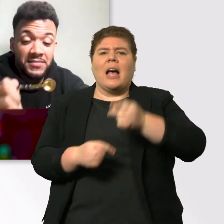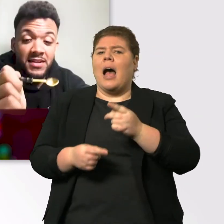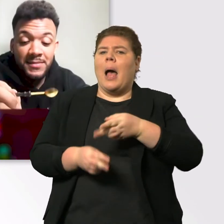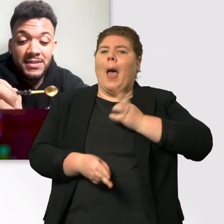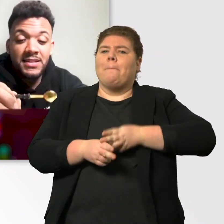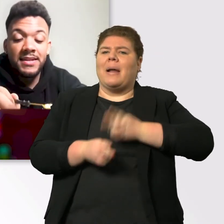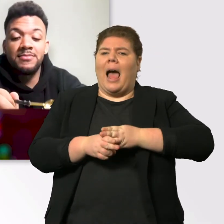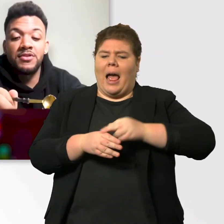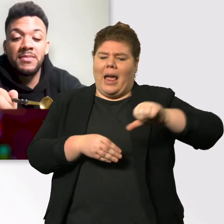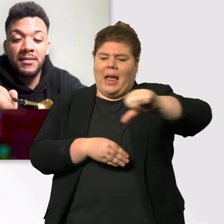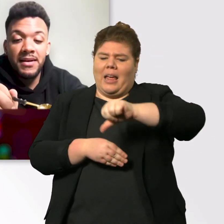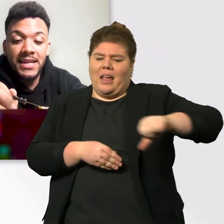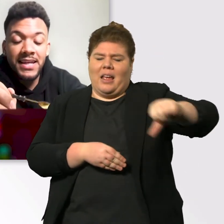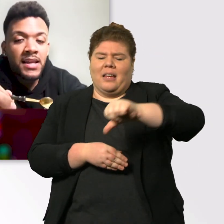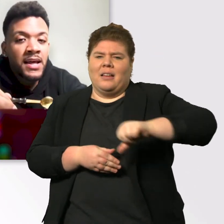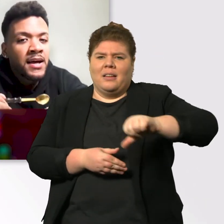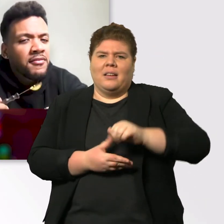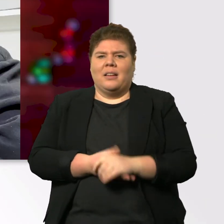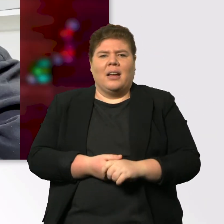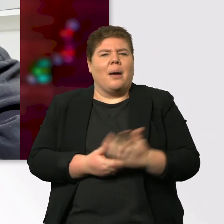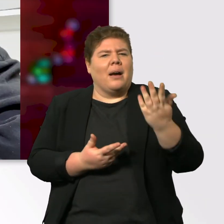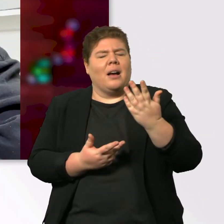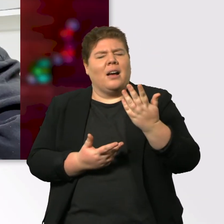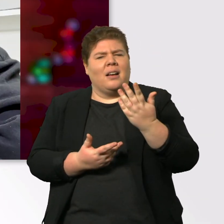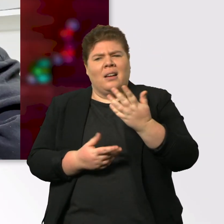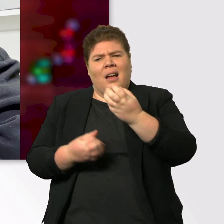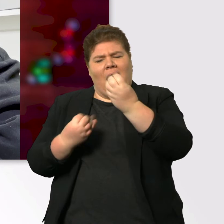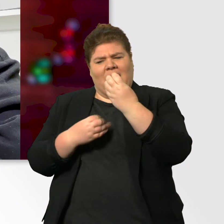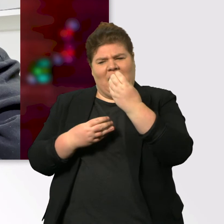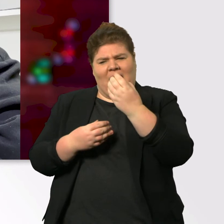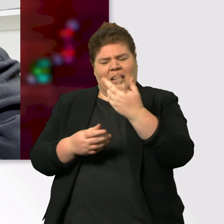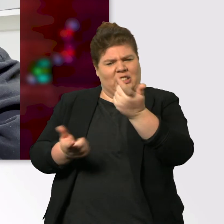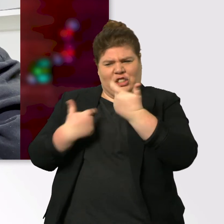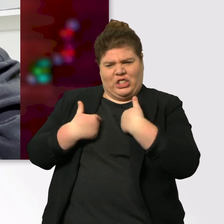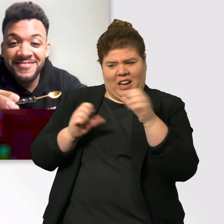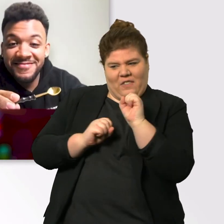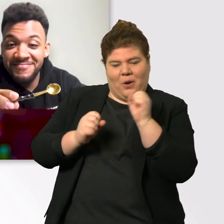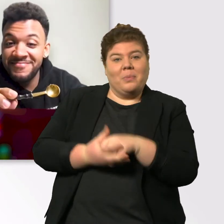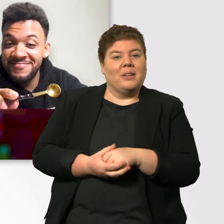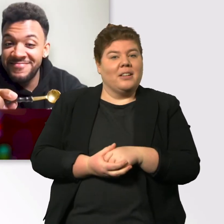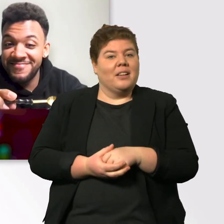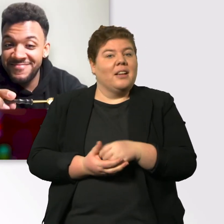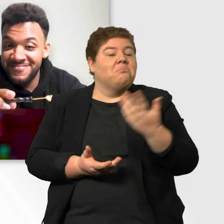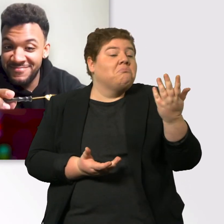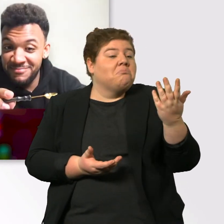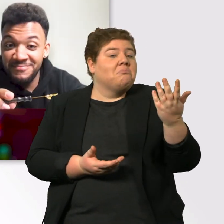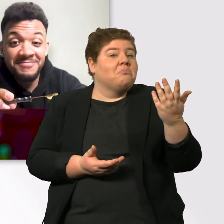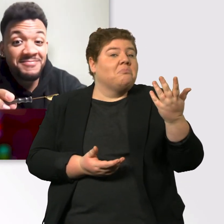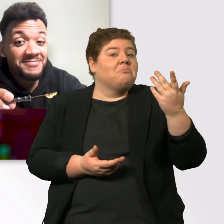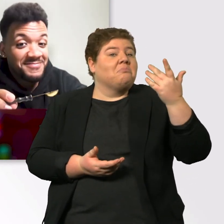Ähm, Cindy, jetzt musst du mir aber erklären, warum schenkst du mir sowas? Falls du mal altmodisch